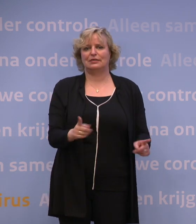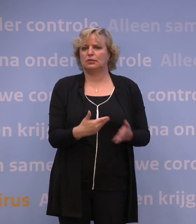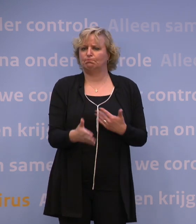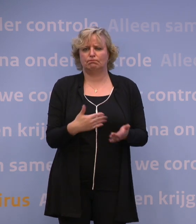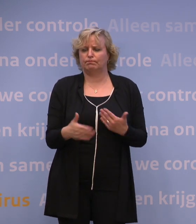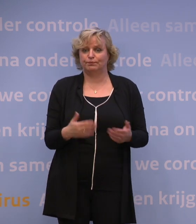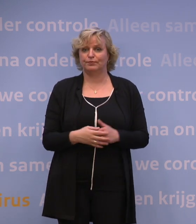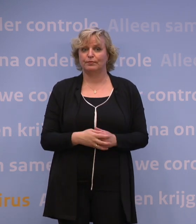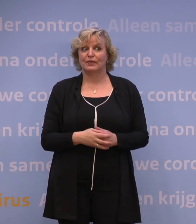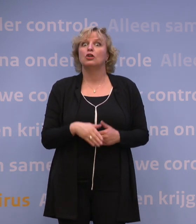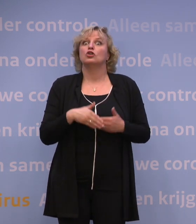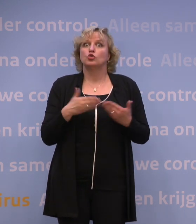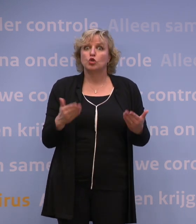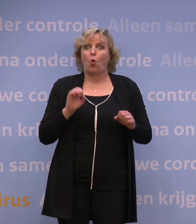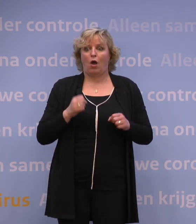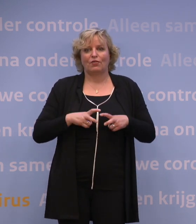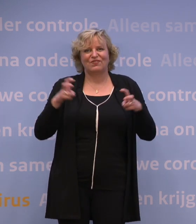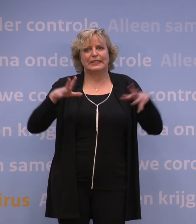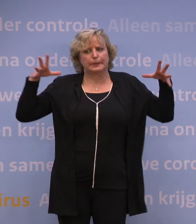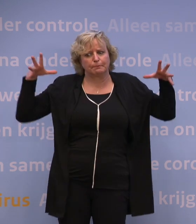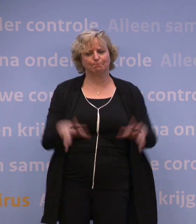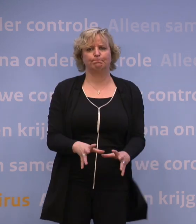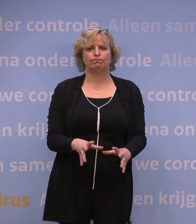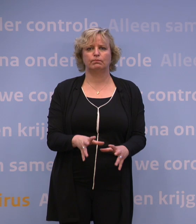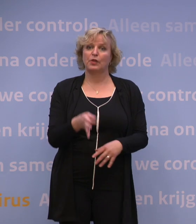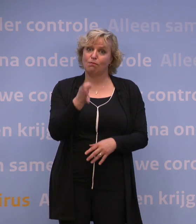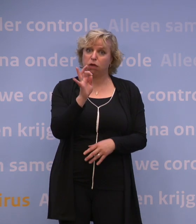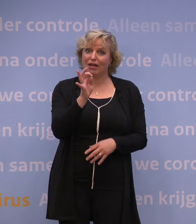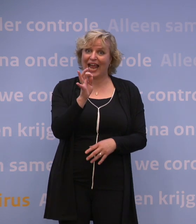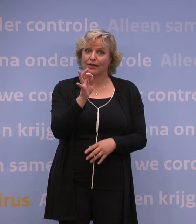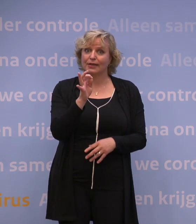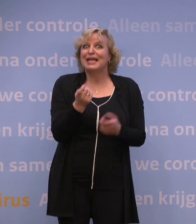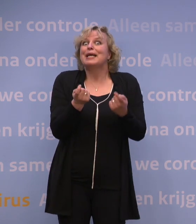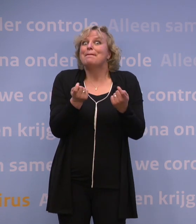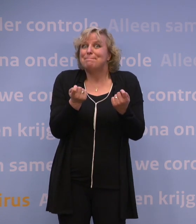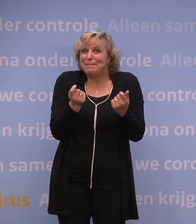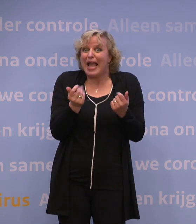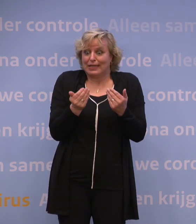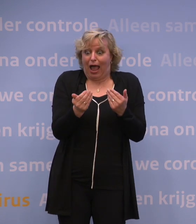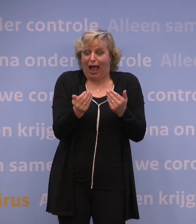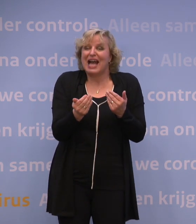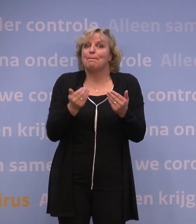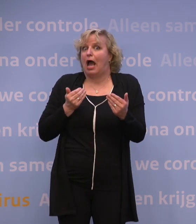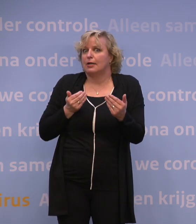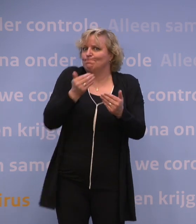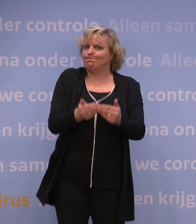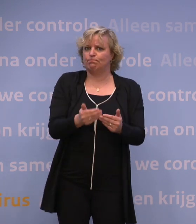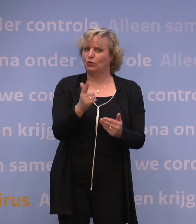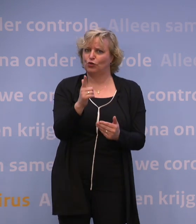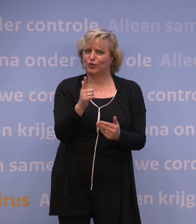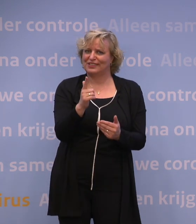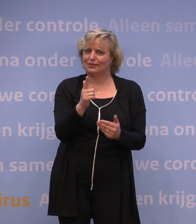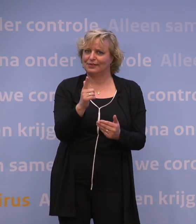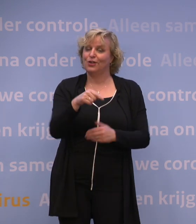manier snijden we het virus de pas af en dat is belangrijk. Want we zijn er bijna, maar nog niet helemaal. Voorlopig